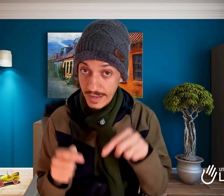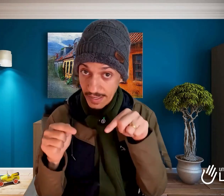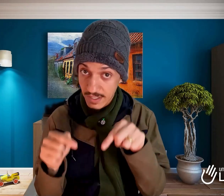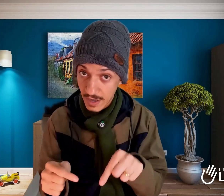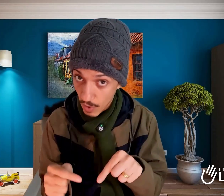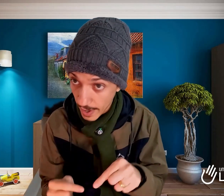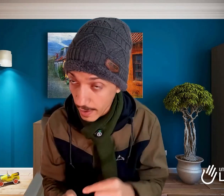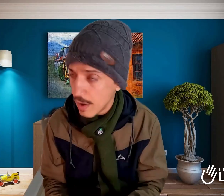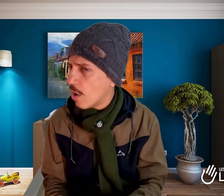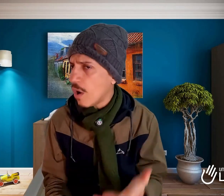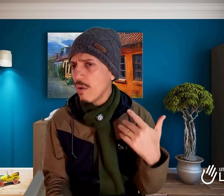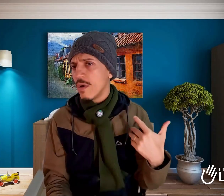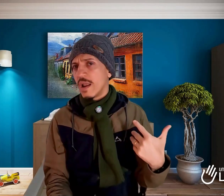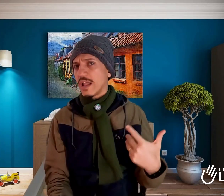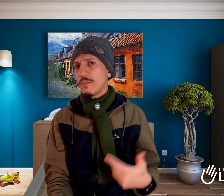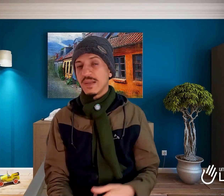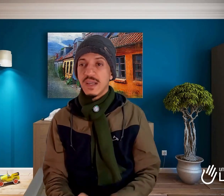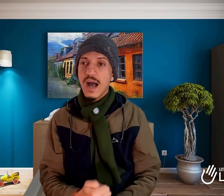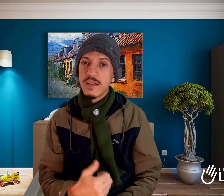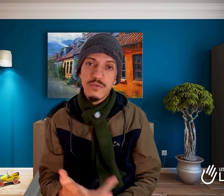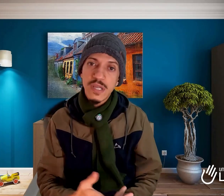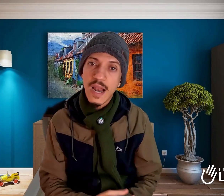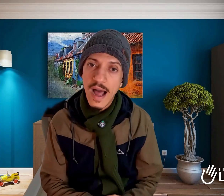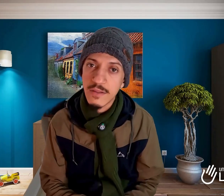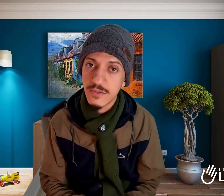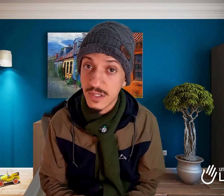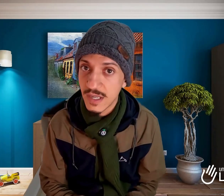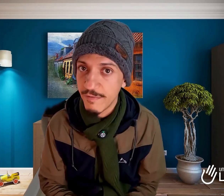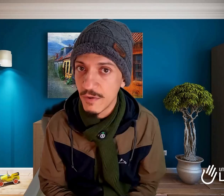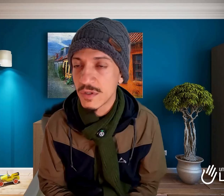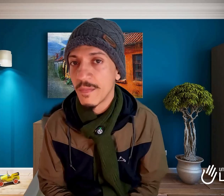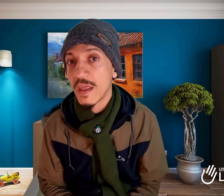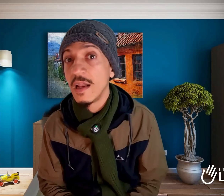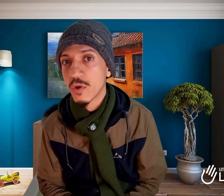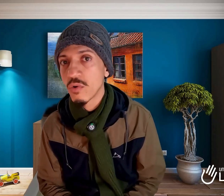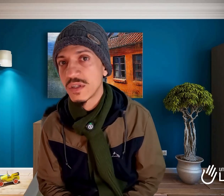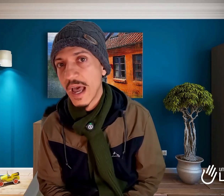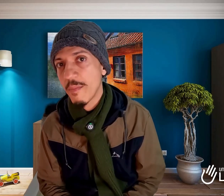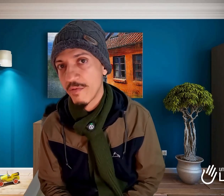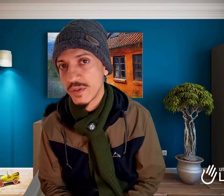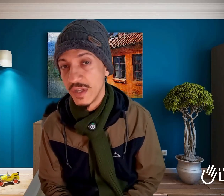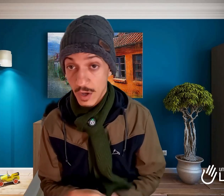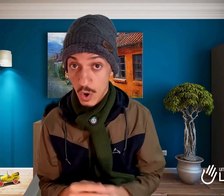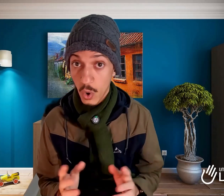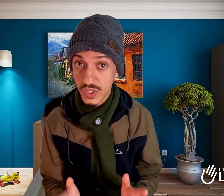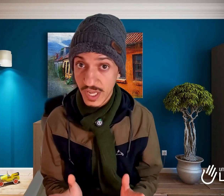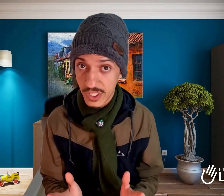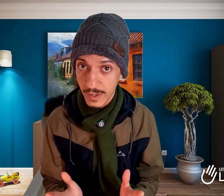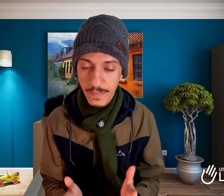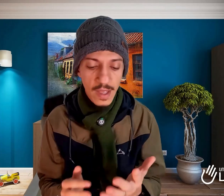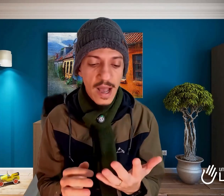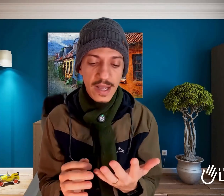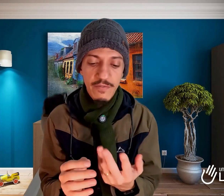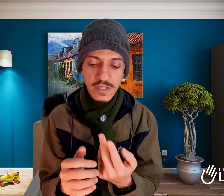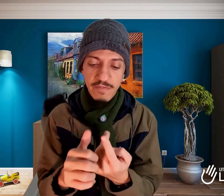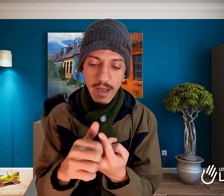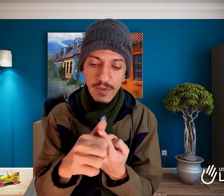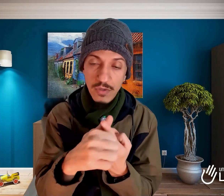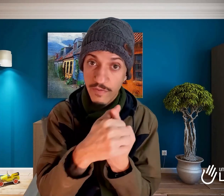seja agora ou lá do passado, dos relatos e desafios que ele trouxer para você. Ou seja, aqui você vai absorver